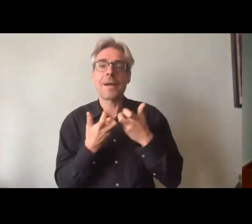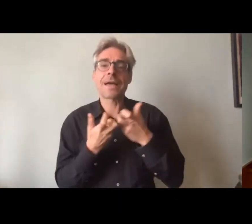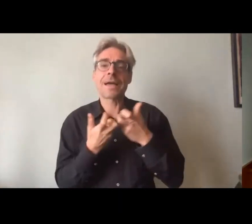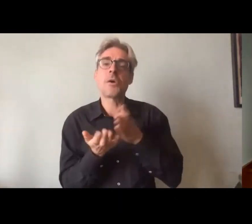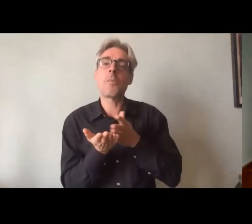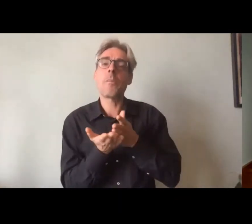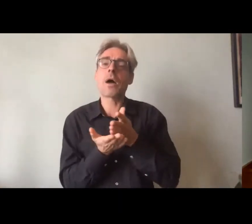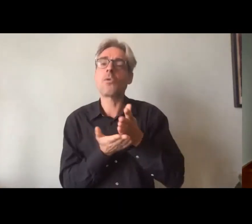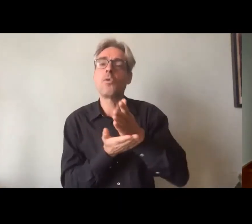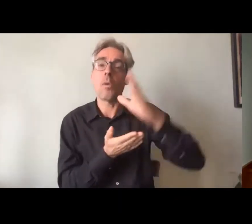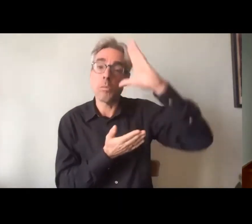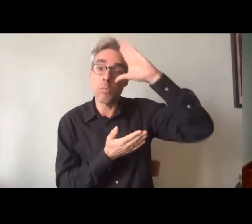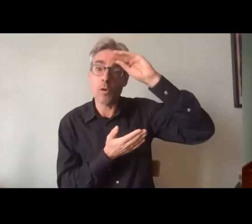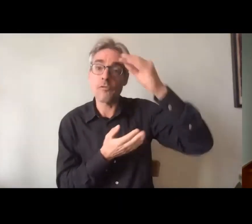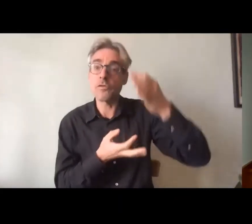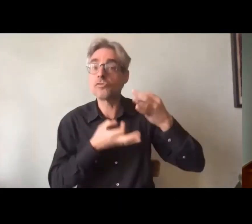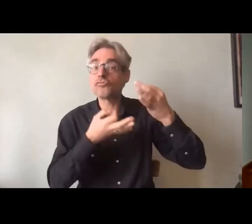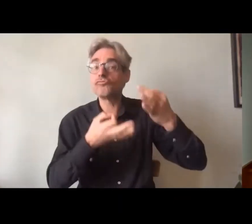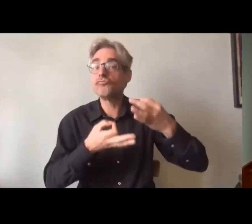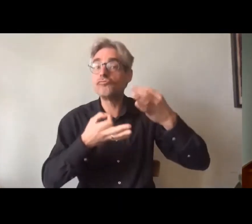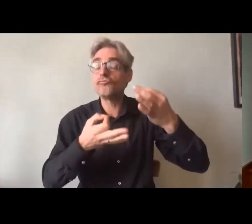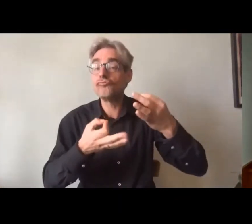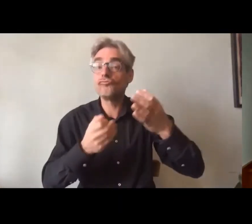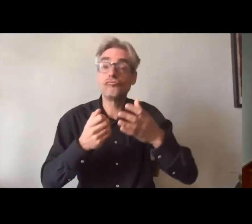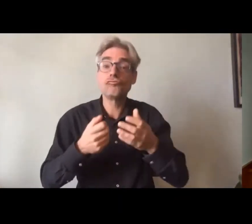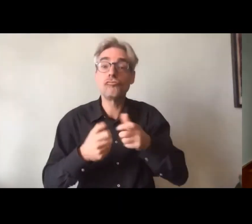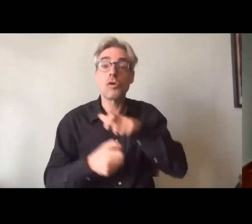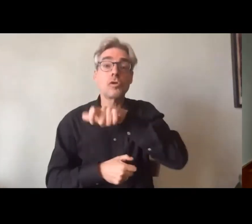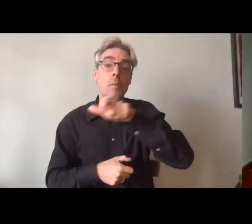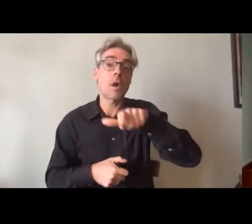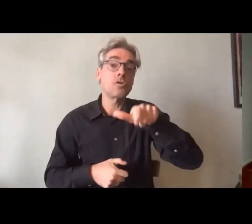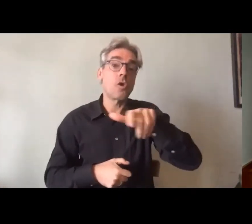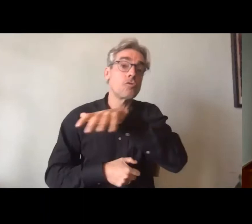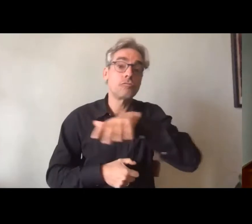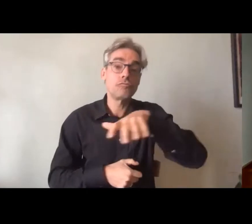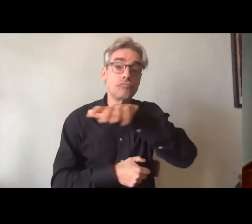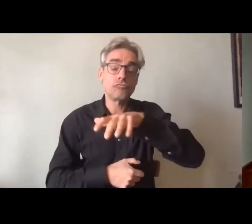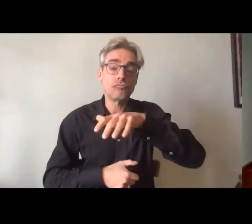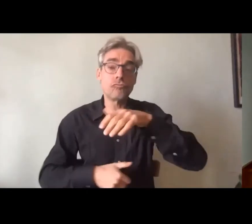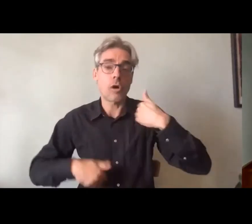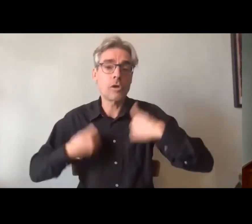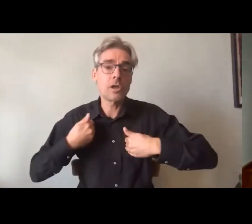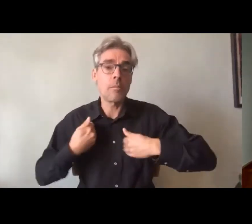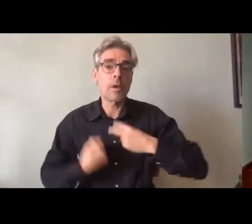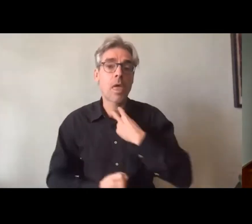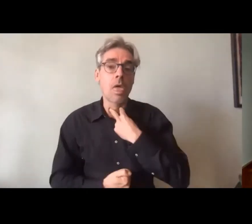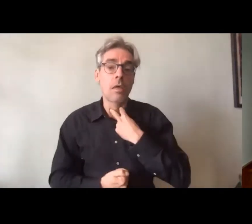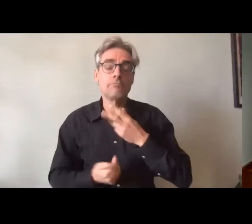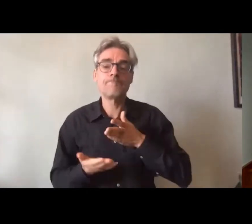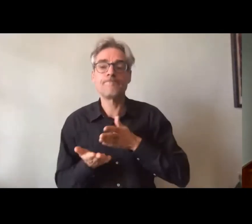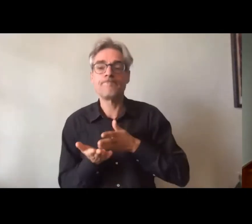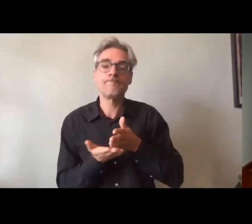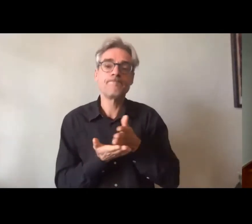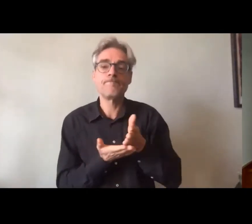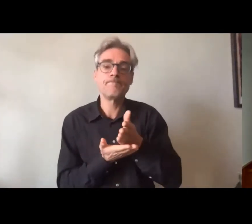professionnels entrepris par des personnes en situation de handicap étaient susceptibles de